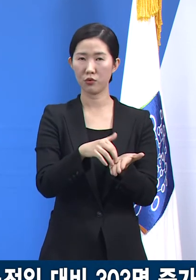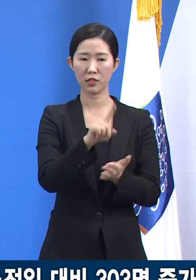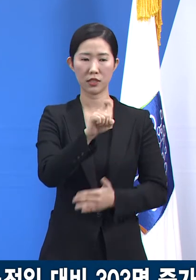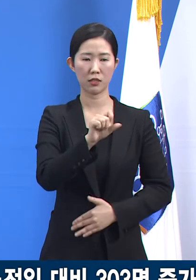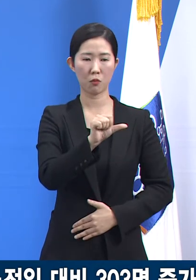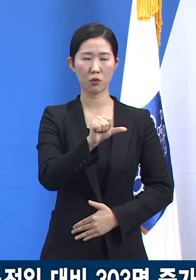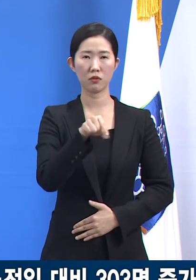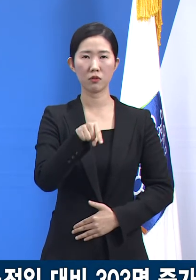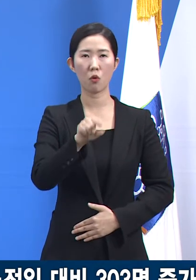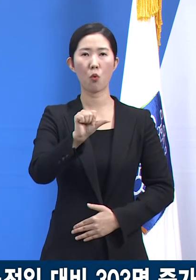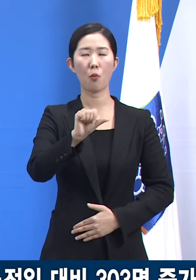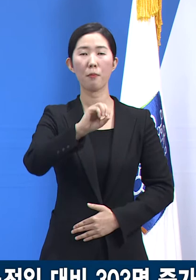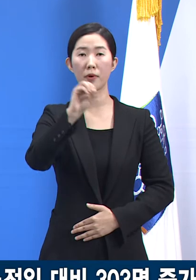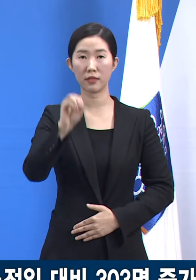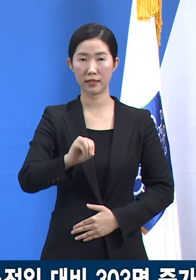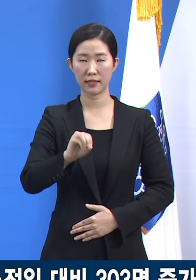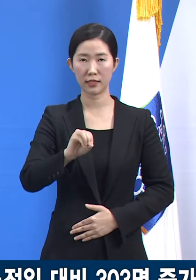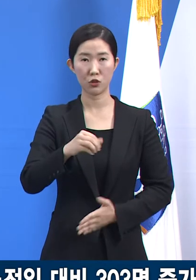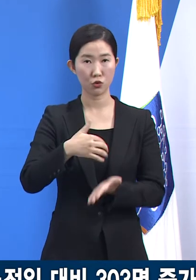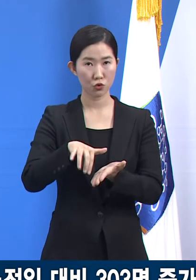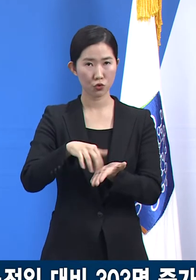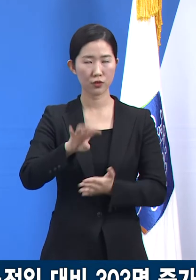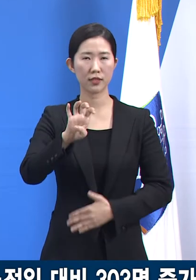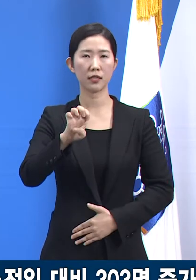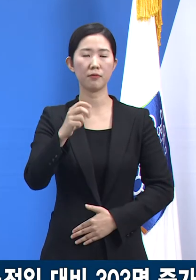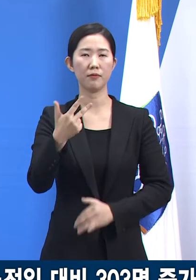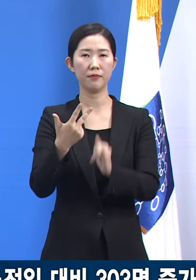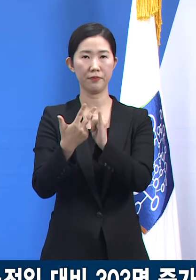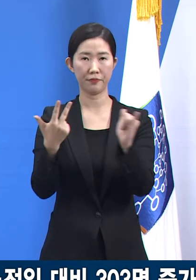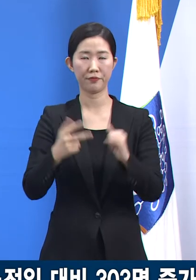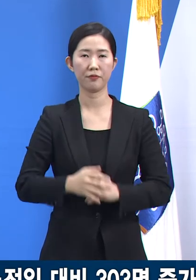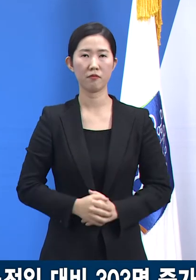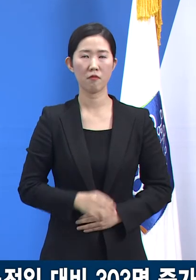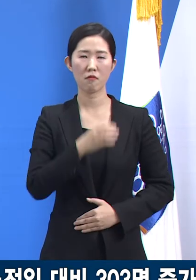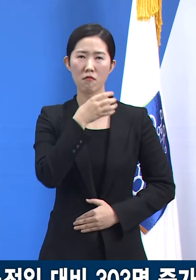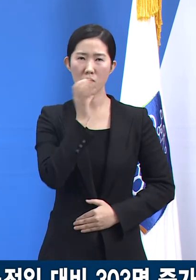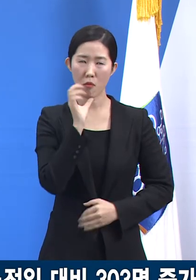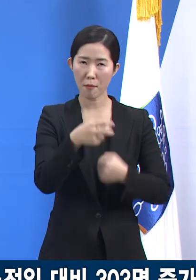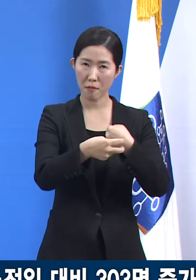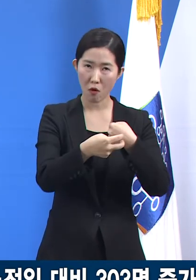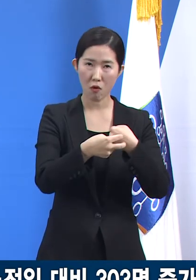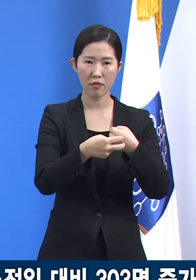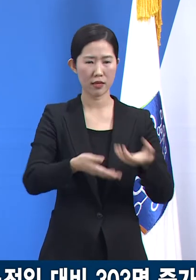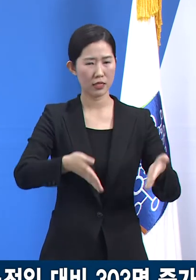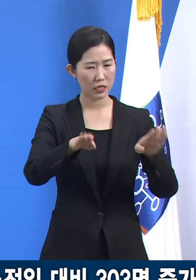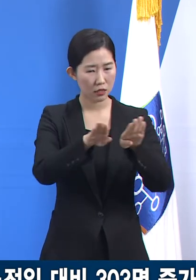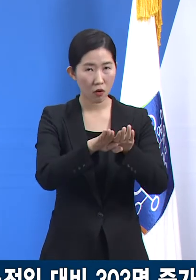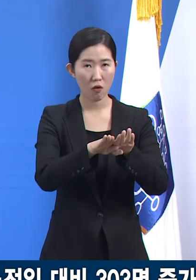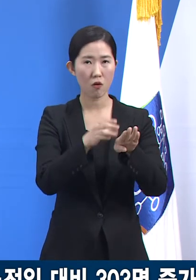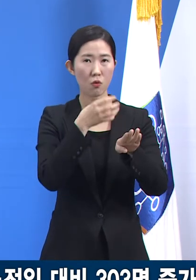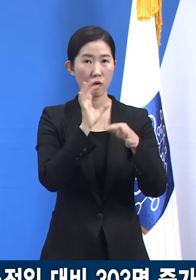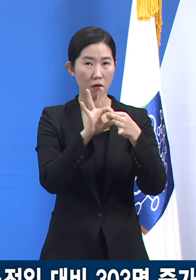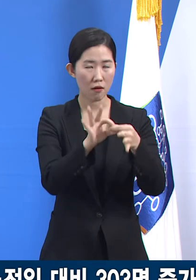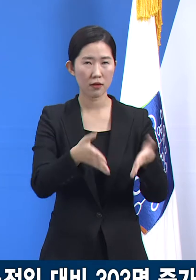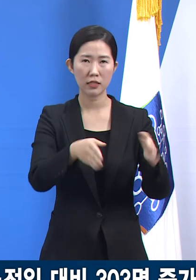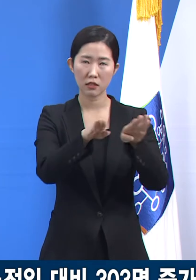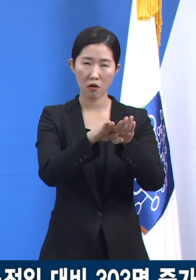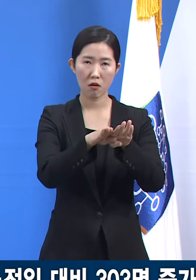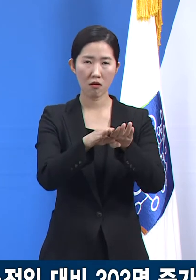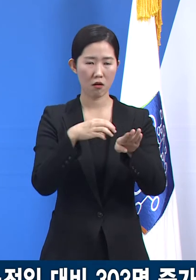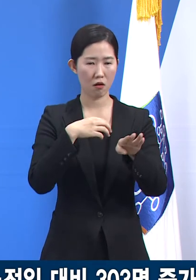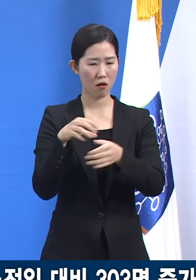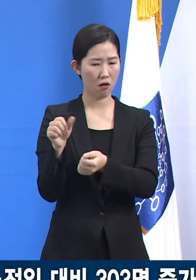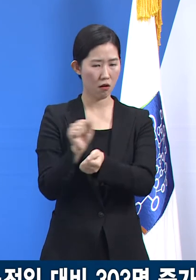.5%인 47명입니다. 요양병원, 노인요양시설 등 치약기관 관련